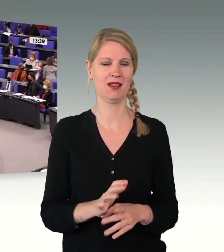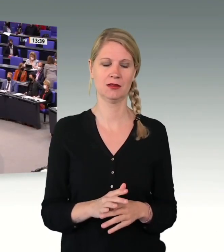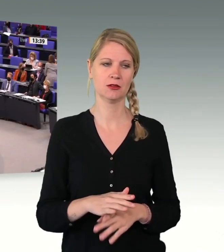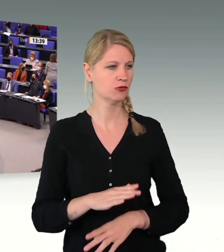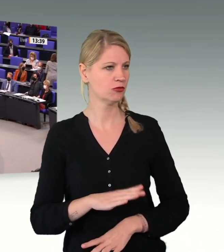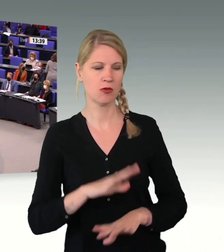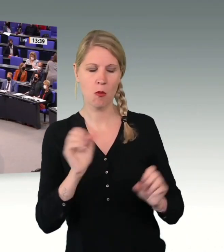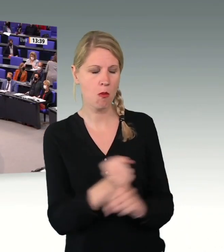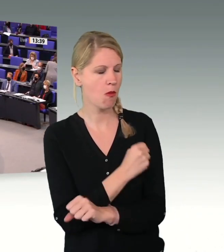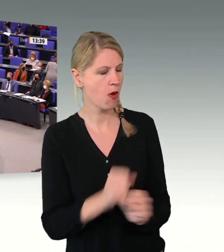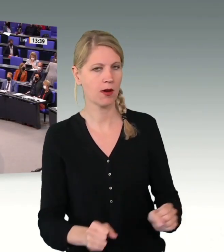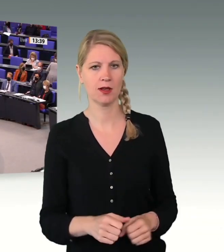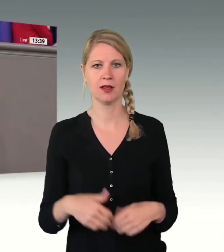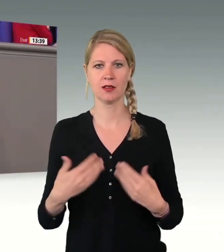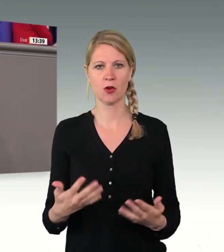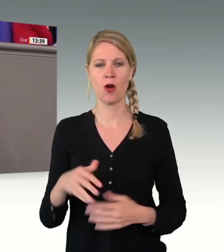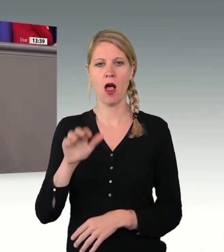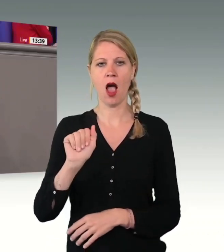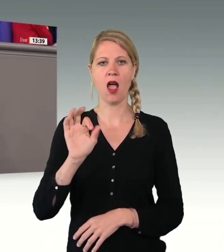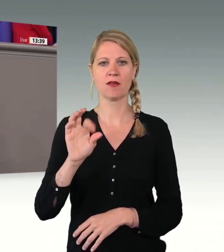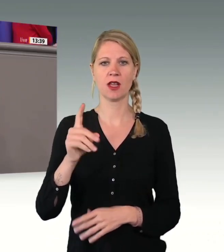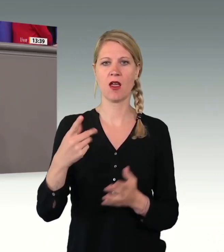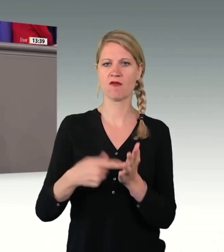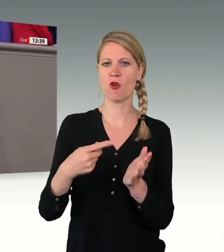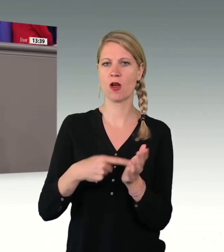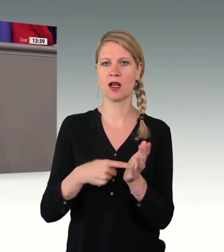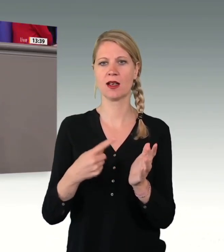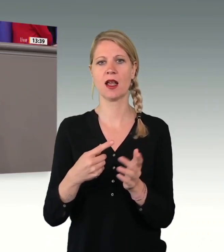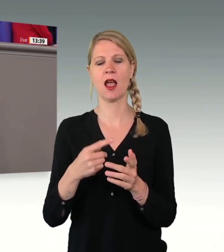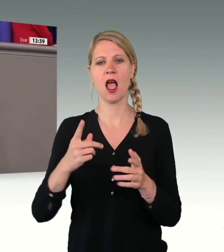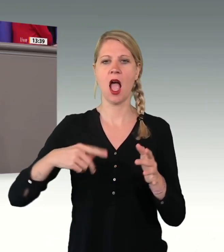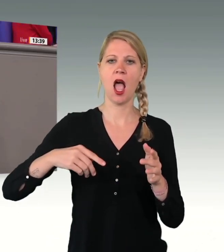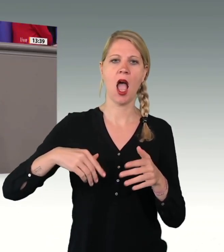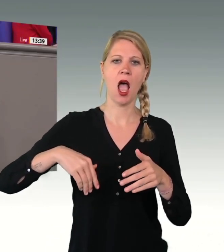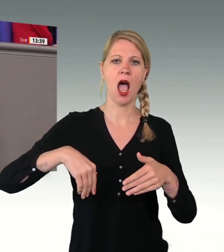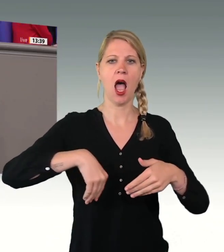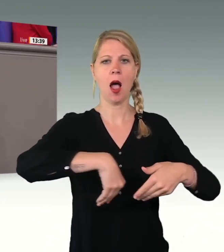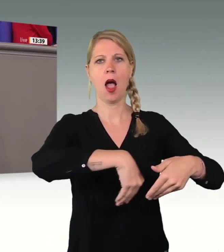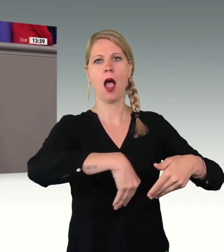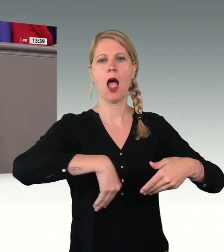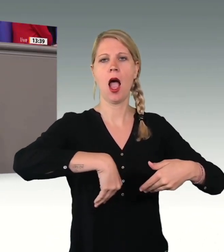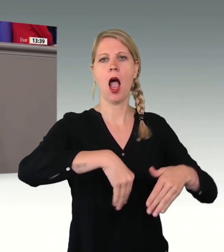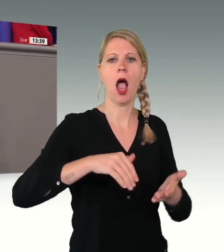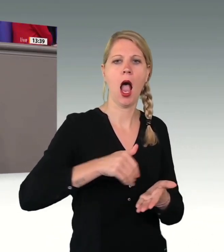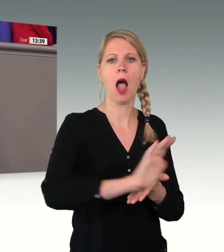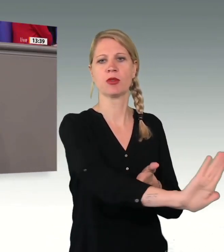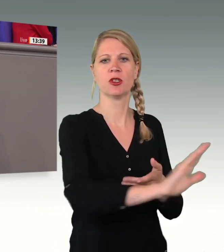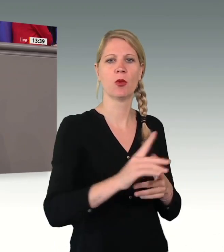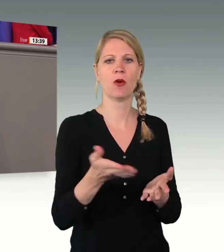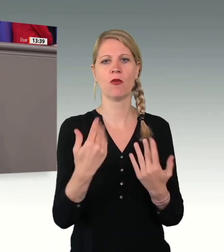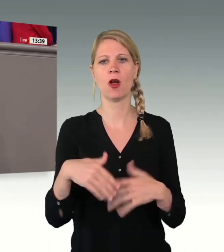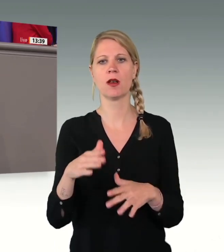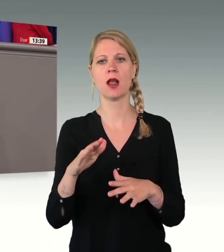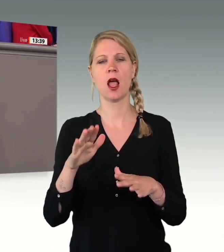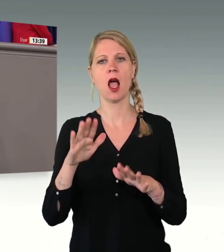Ausreise von abgelehnten Asylsuchenden mit Zitat allen zur Verfügung stehenden Mitteln zu forcieren, klingt das wie eine Aufforderung